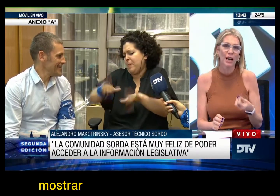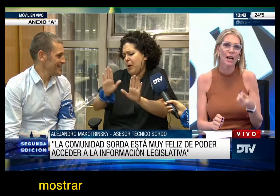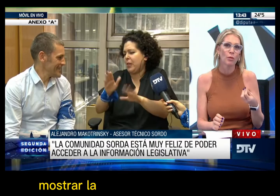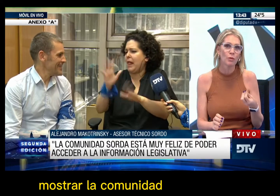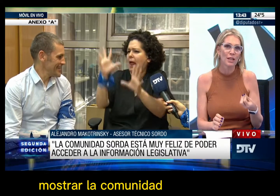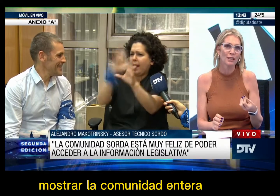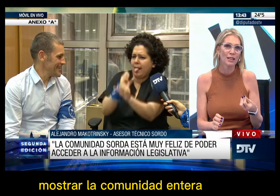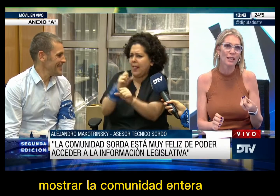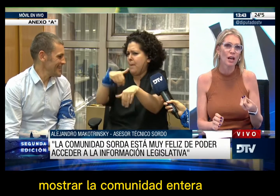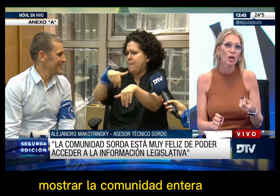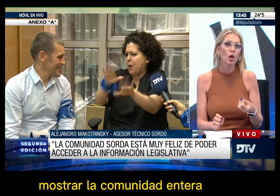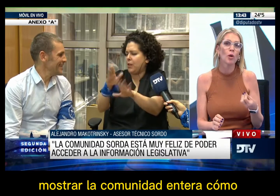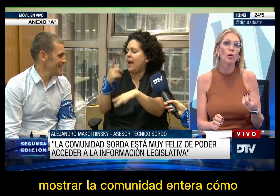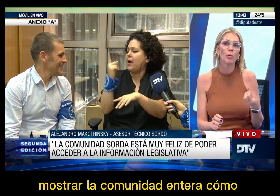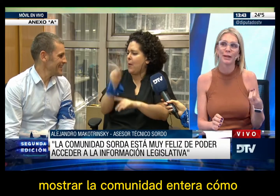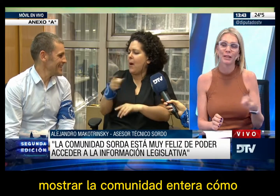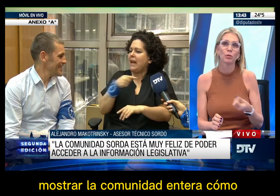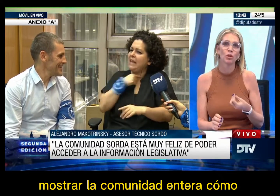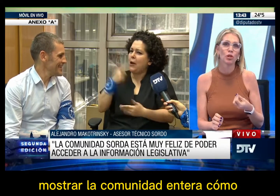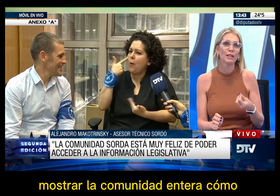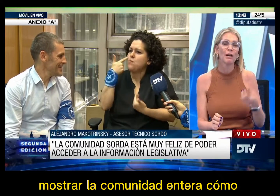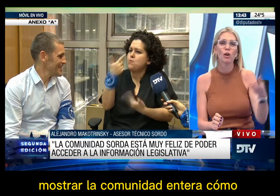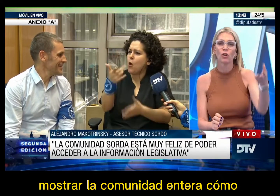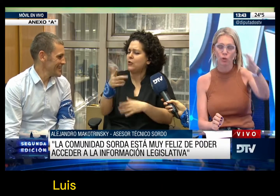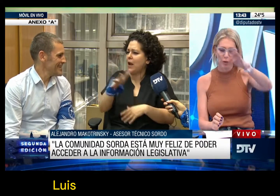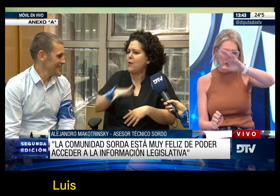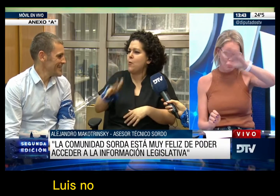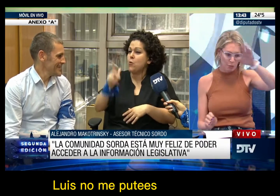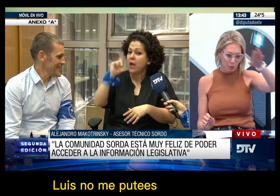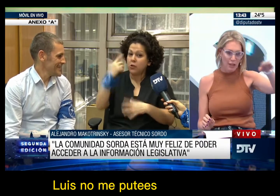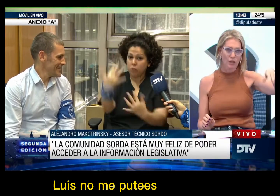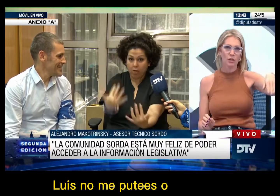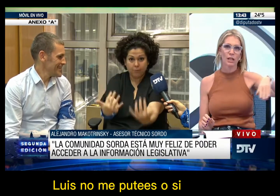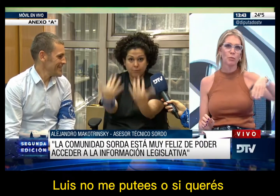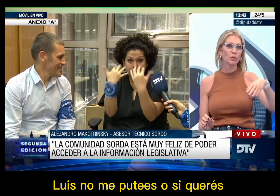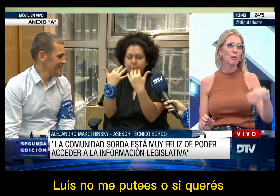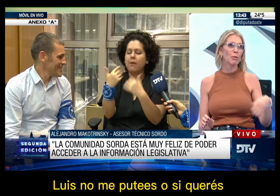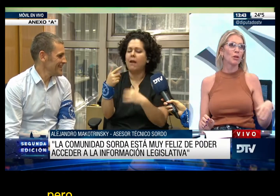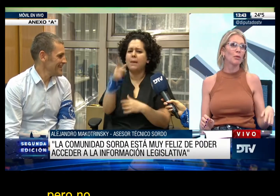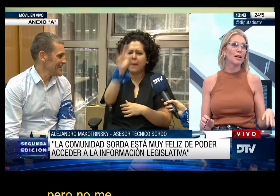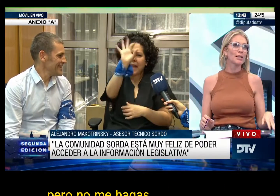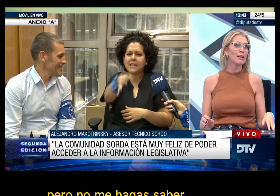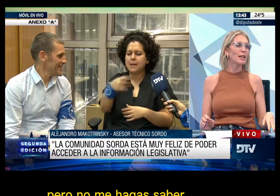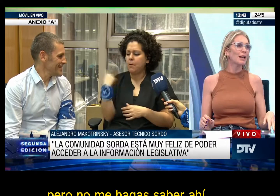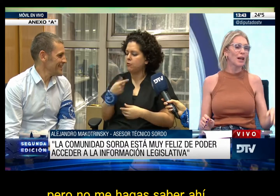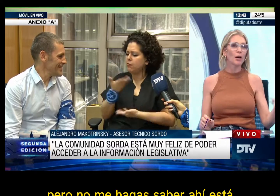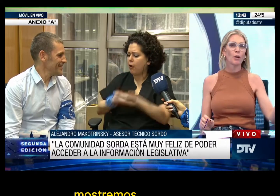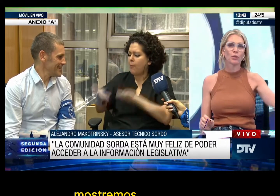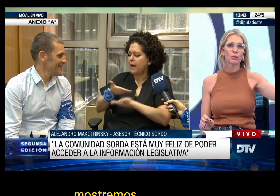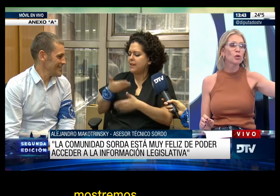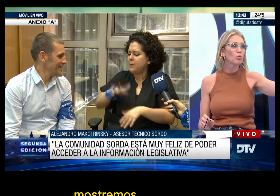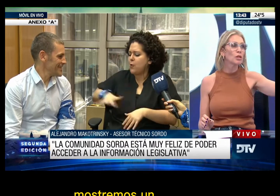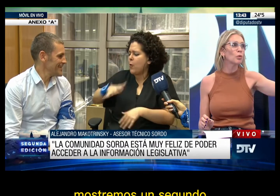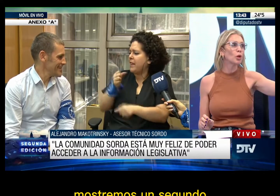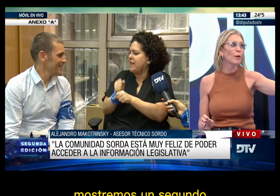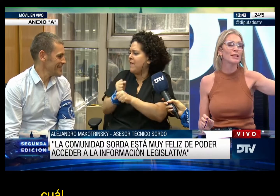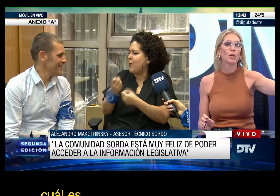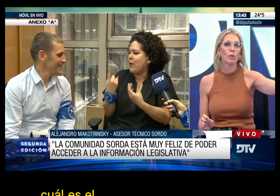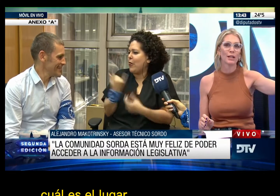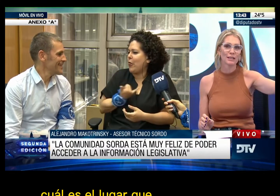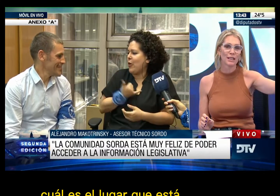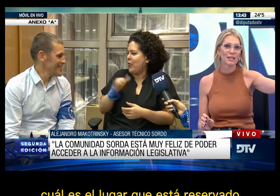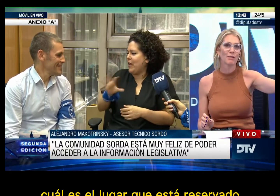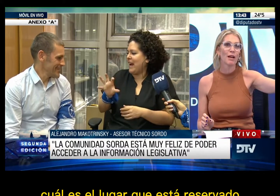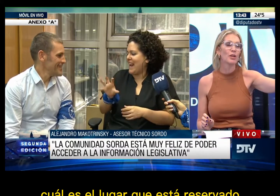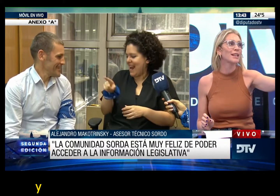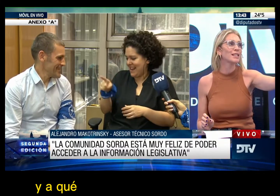mostrarle a la comunidad entera cómo compartimos todo el trabajo. Luis, no me putees o si querés putearme pero no me hagas saber. Ahí está. Mostremos un segundo cuál